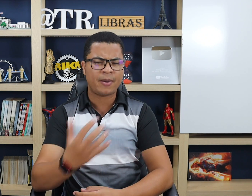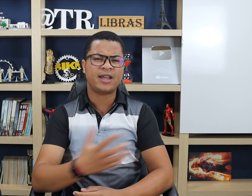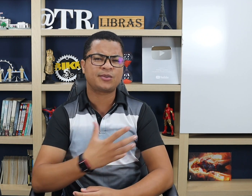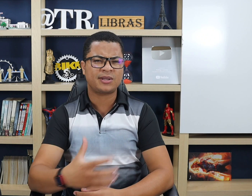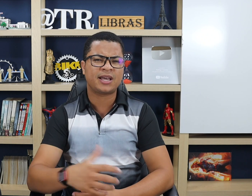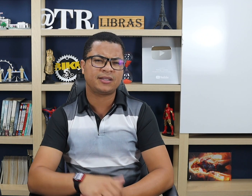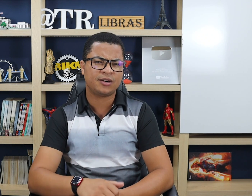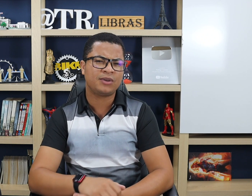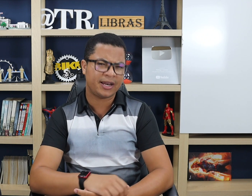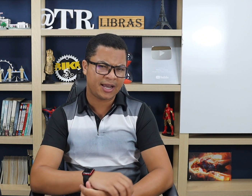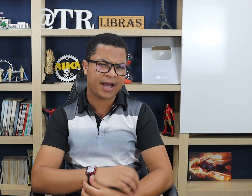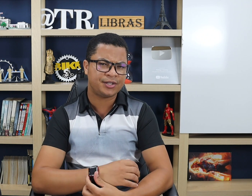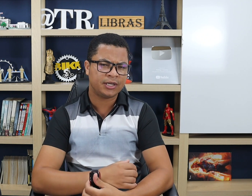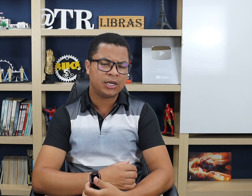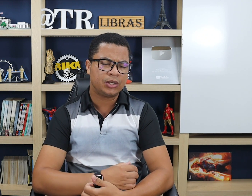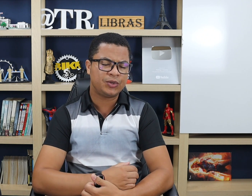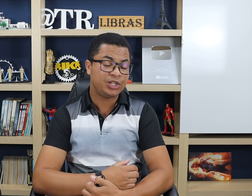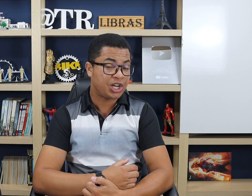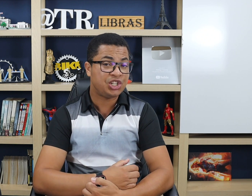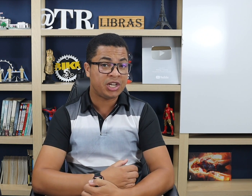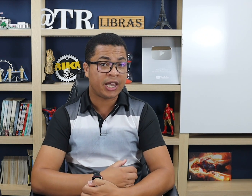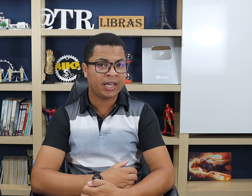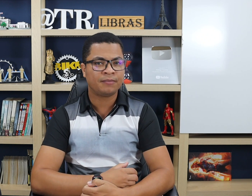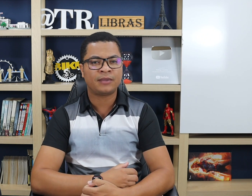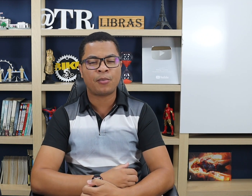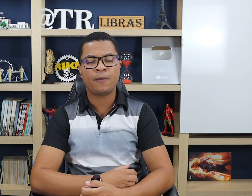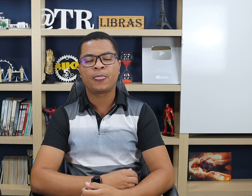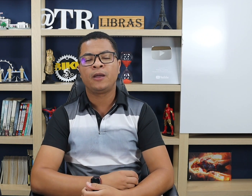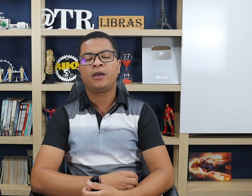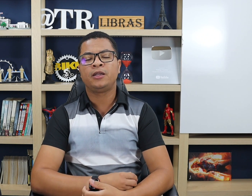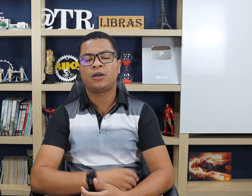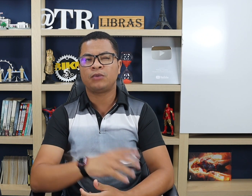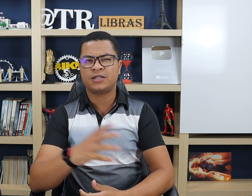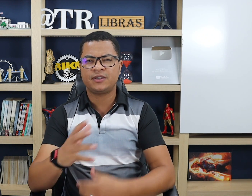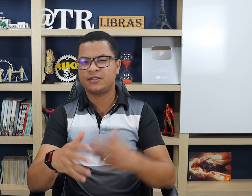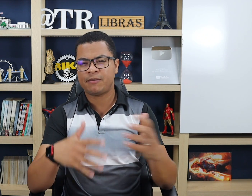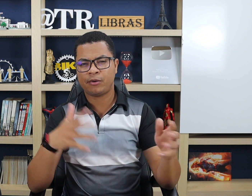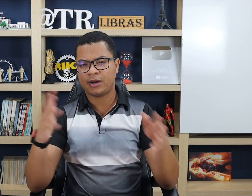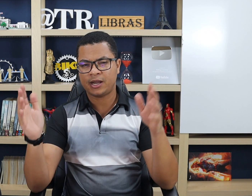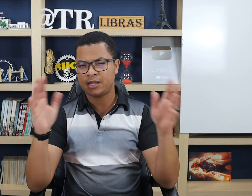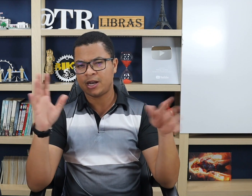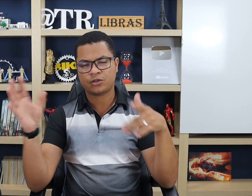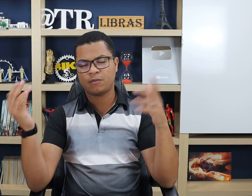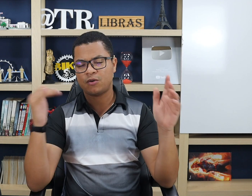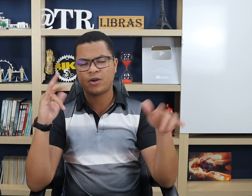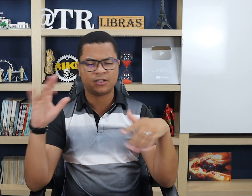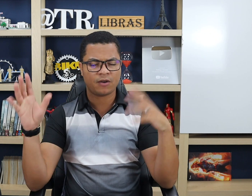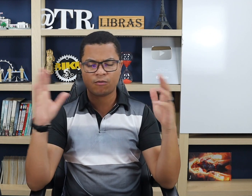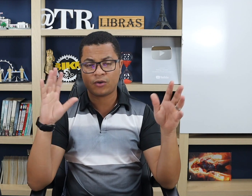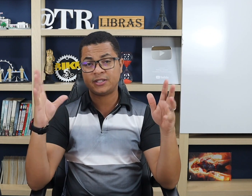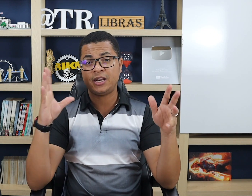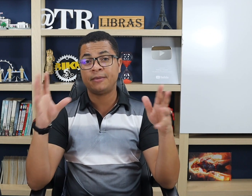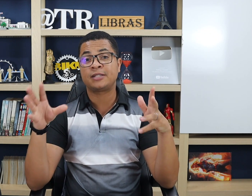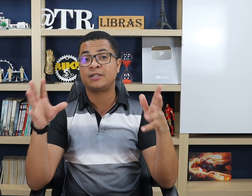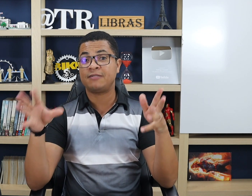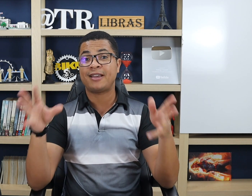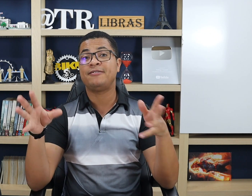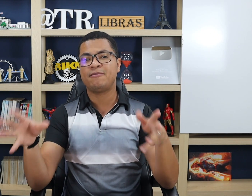Aparece com uma certa irregularidade do dia a dia aí, tá bom? Então, às vezes, você vai procurar na internet alguma coisa, ver alguma coisa em libras. Você vai ver